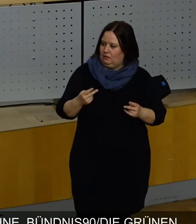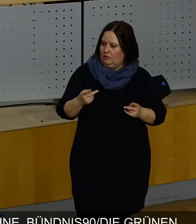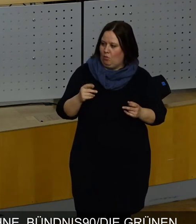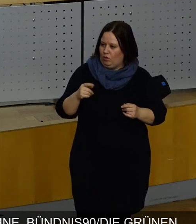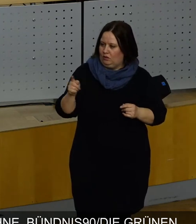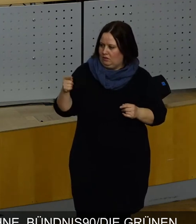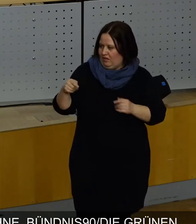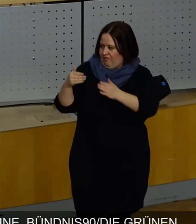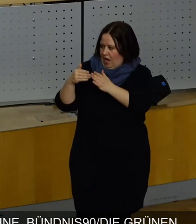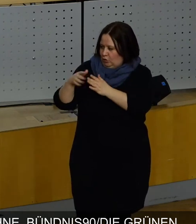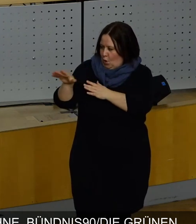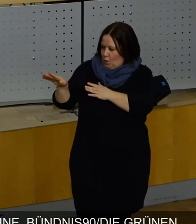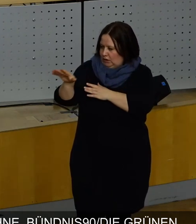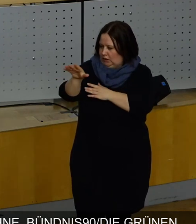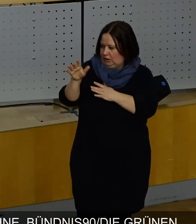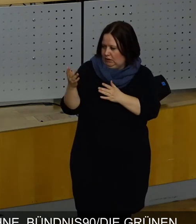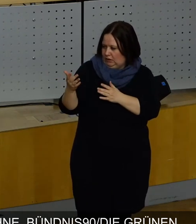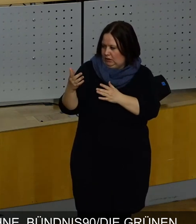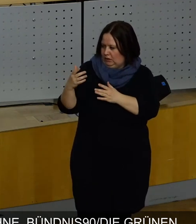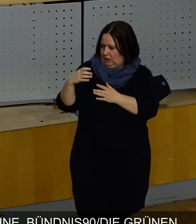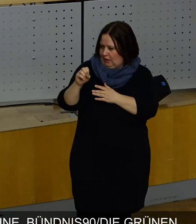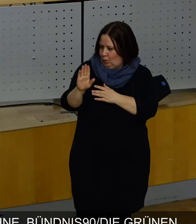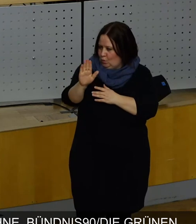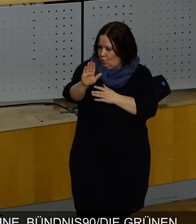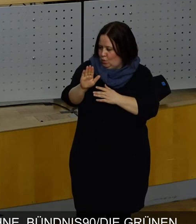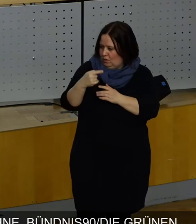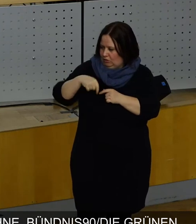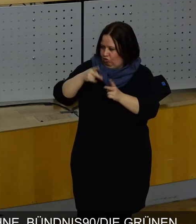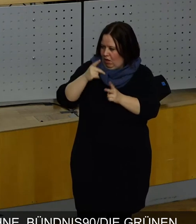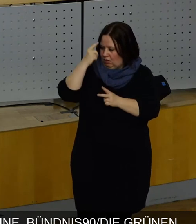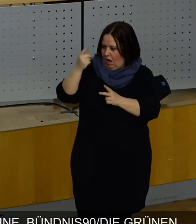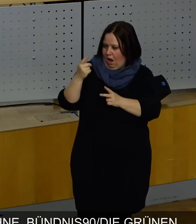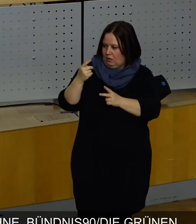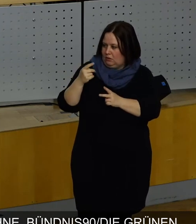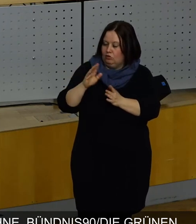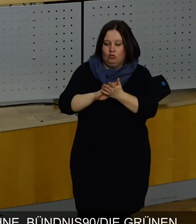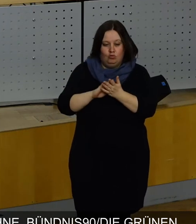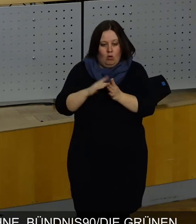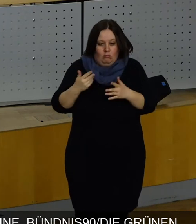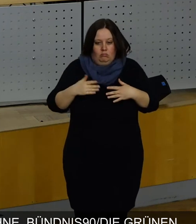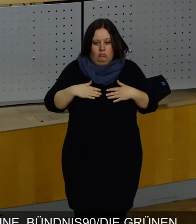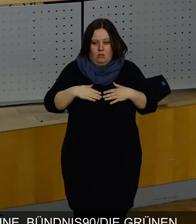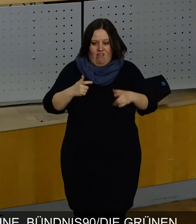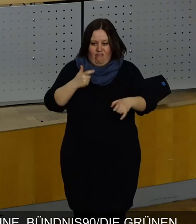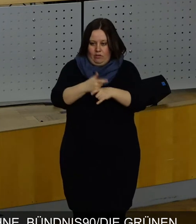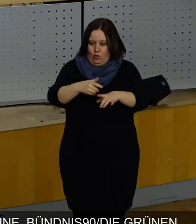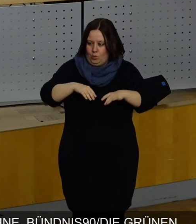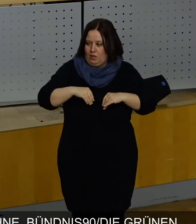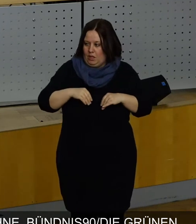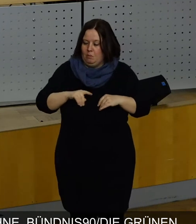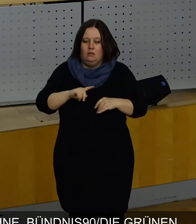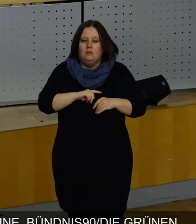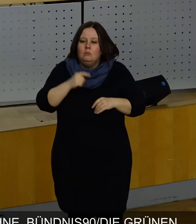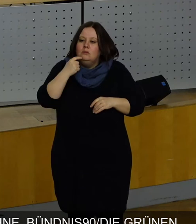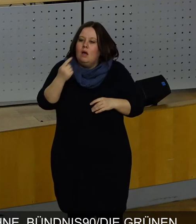sich diese Fraktion, die CDU, in diesem Stadtrat, nicht nur ihrer, einfach nur ihrer Verantwortung. Und ich